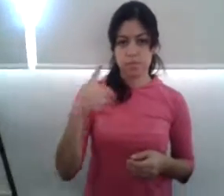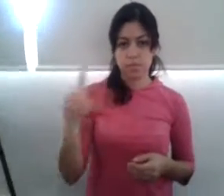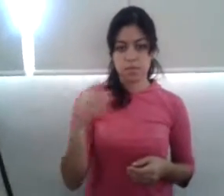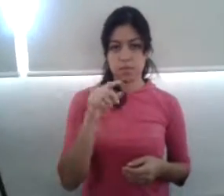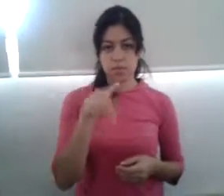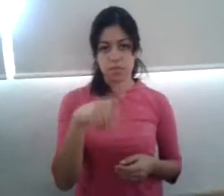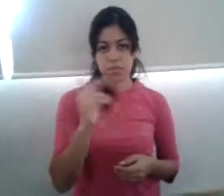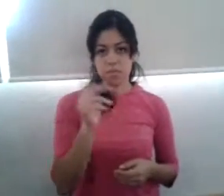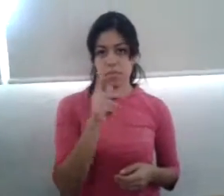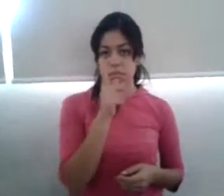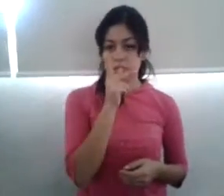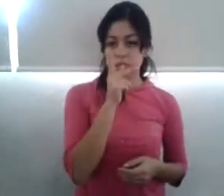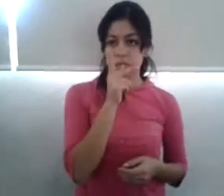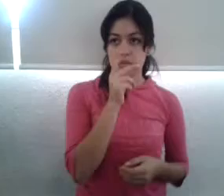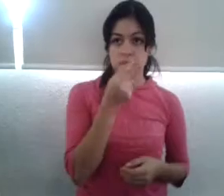El alba sacar,